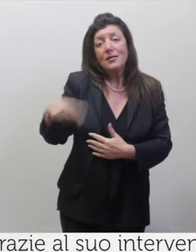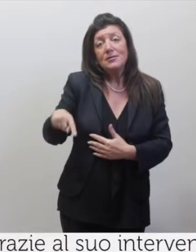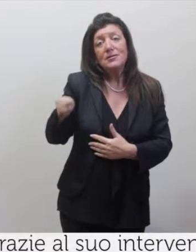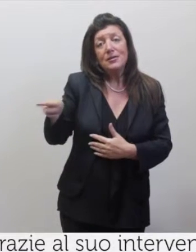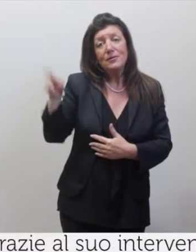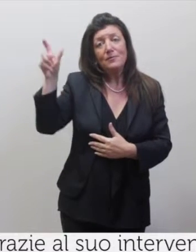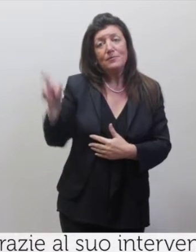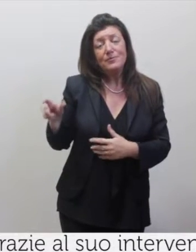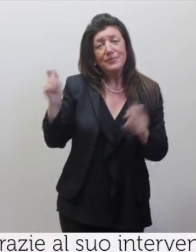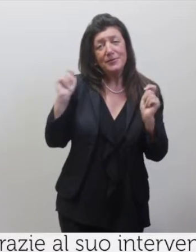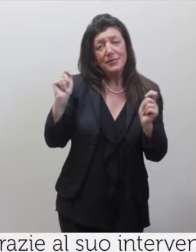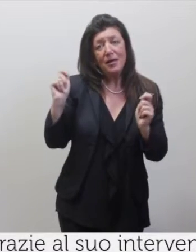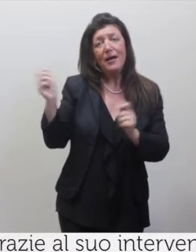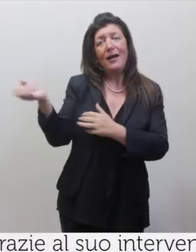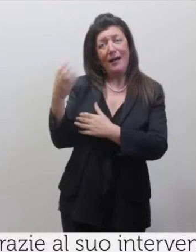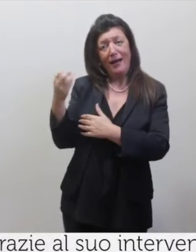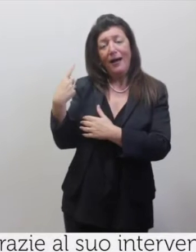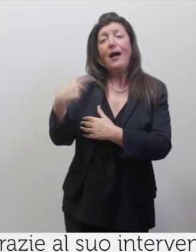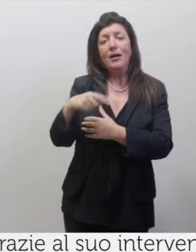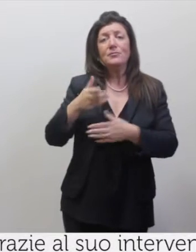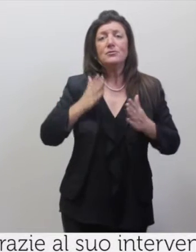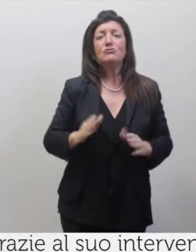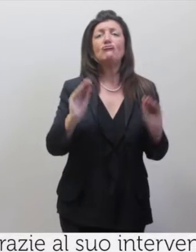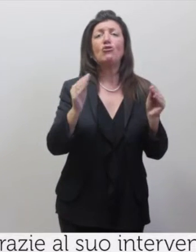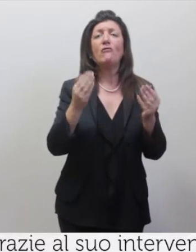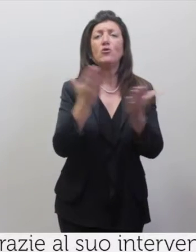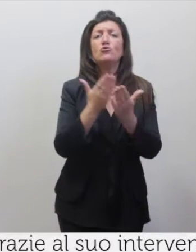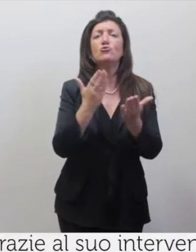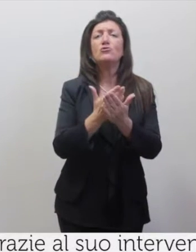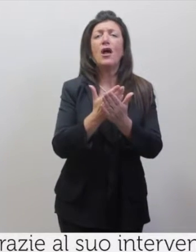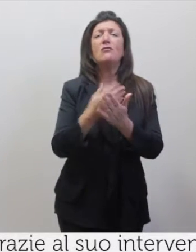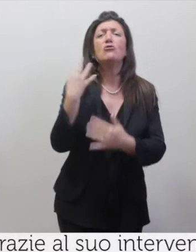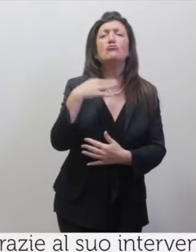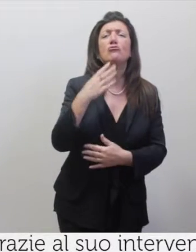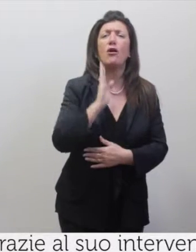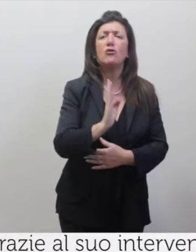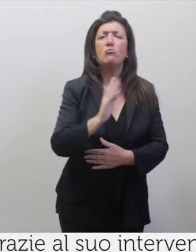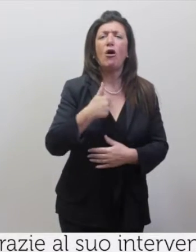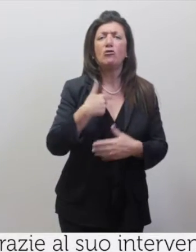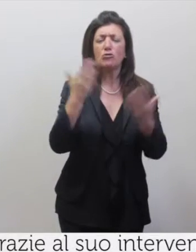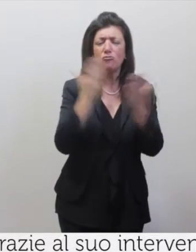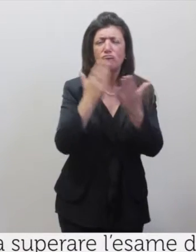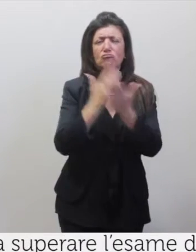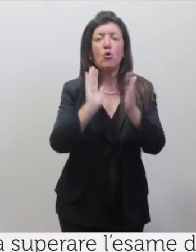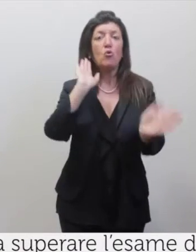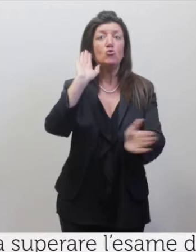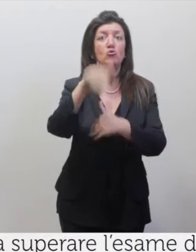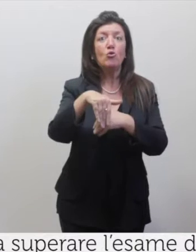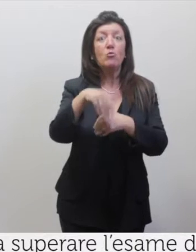bosco era riuscito a superare l'esame di promozione alla classe quarta ginnasiale